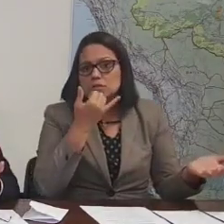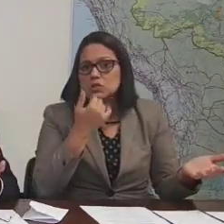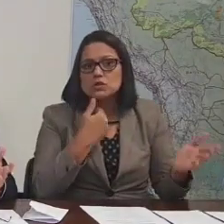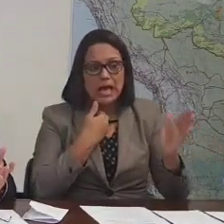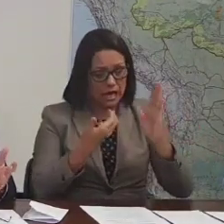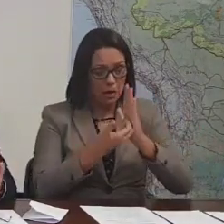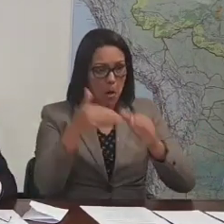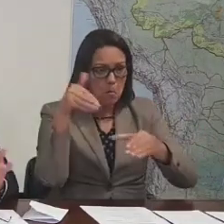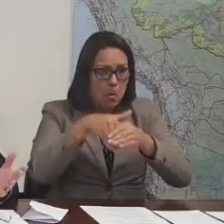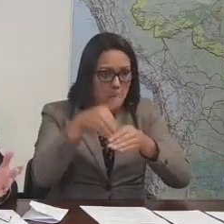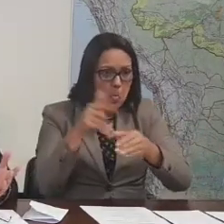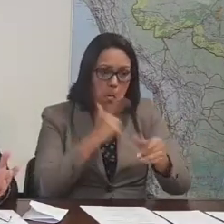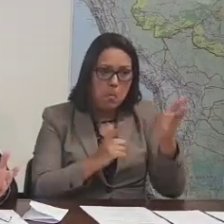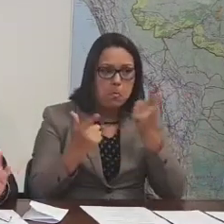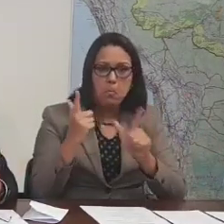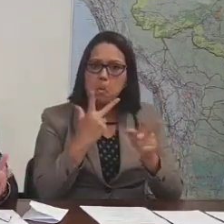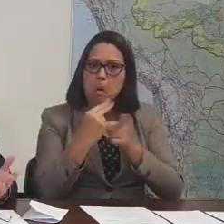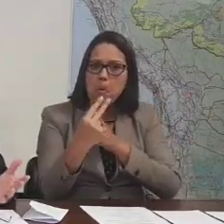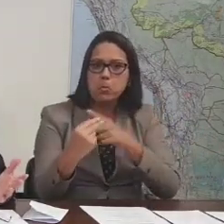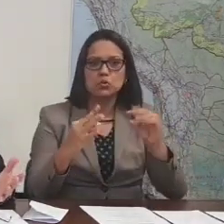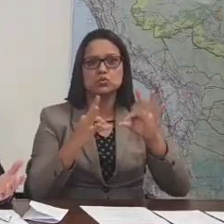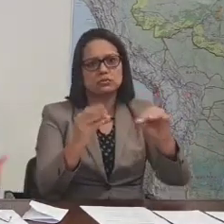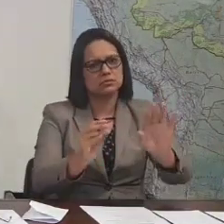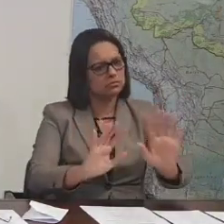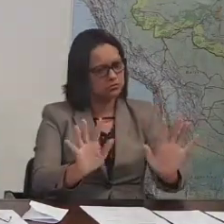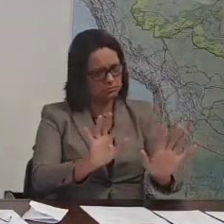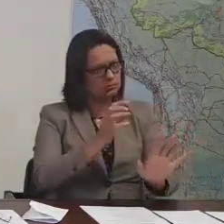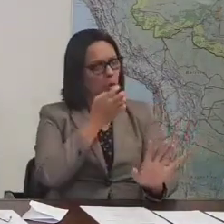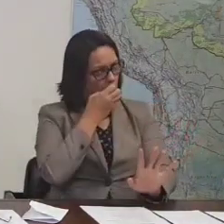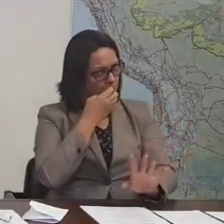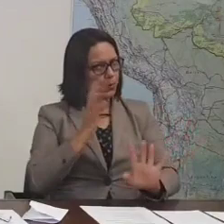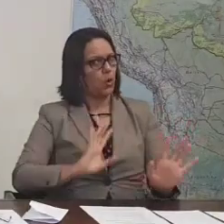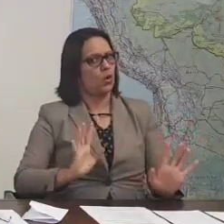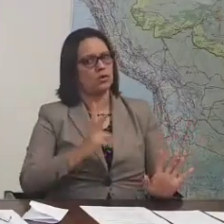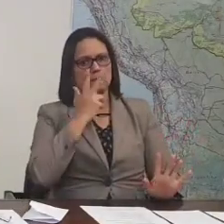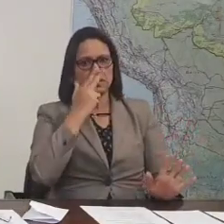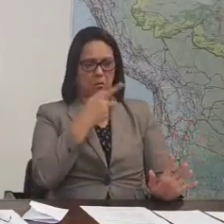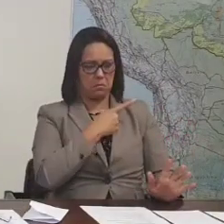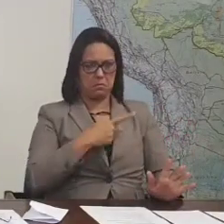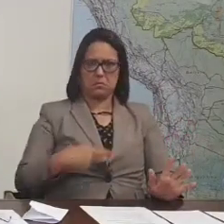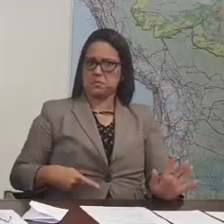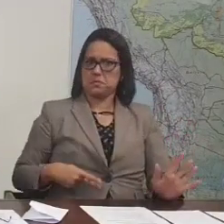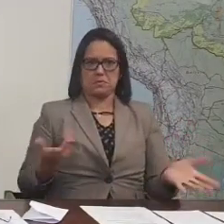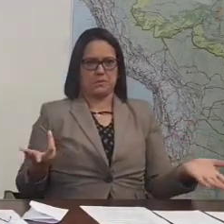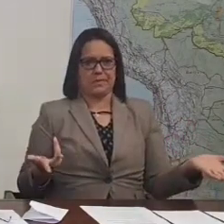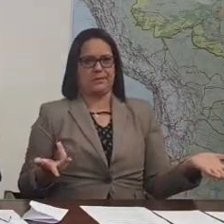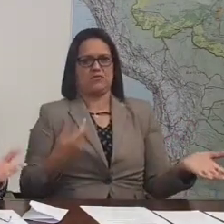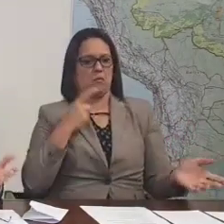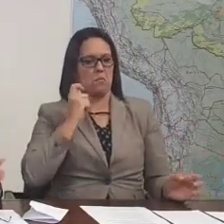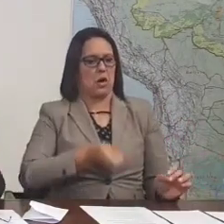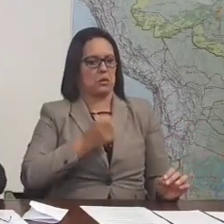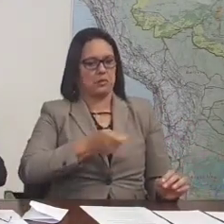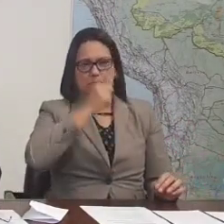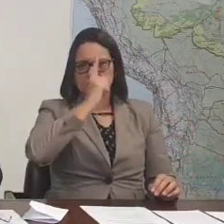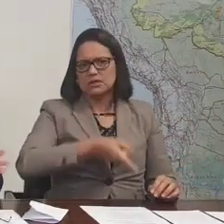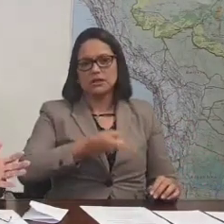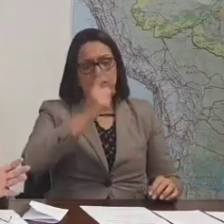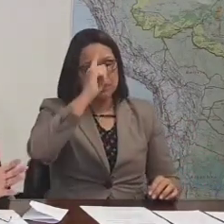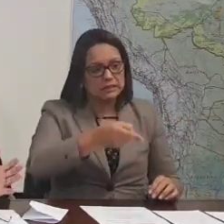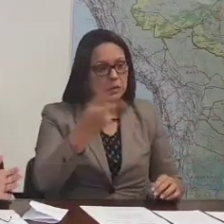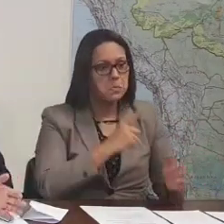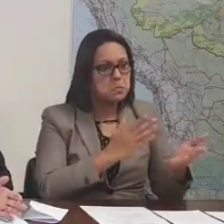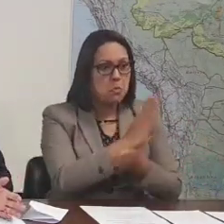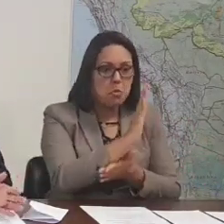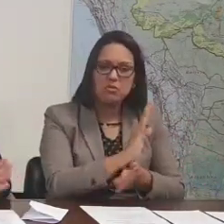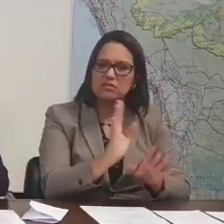e no Senado. Isso não existe. É até bom que não ganhe, senão passaria a ser um presidente que não seria presidente, seria um ditador, mas tudo o que ele manda é